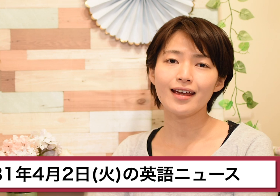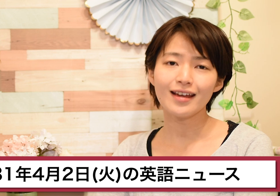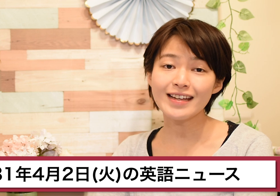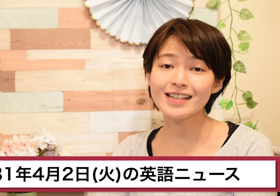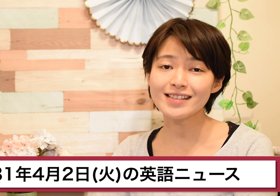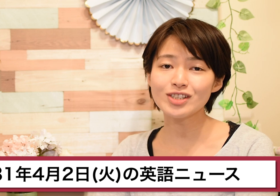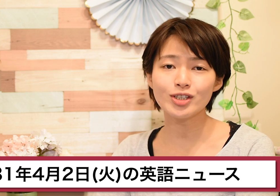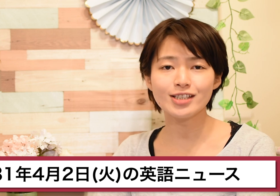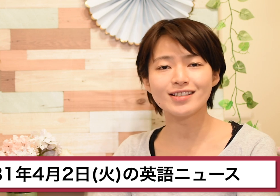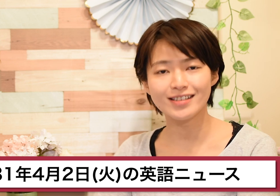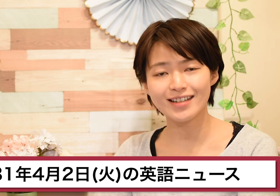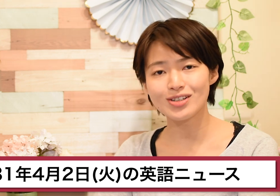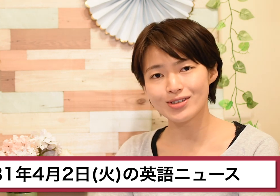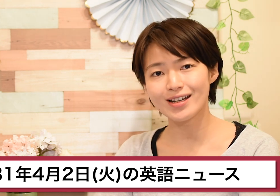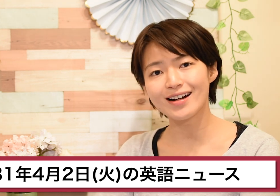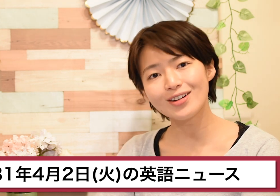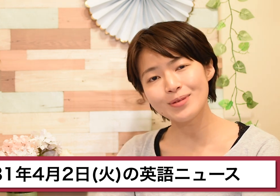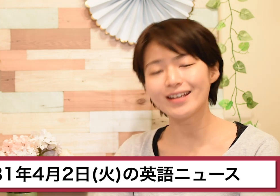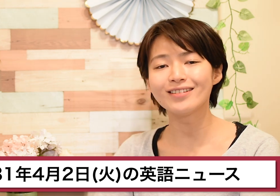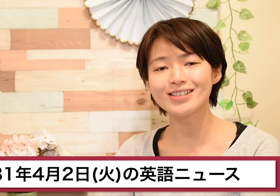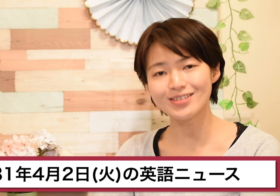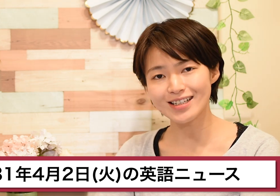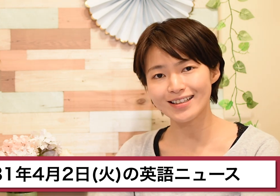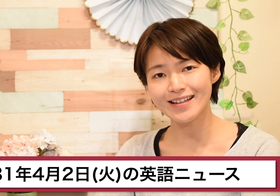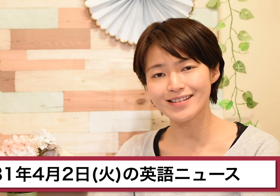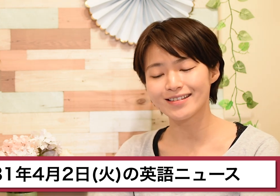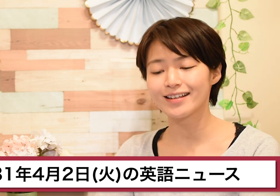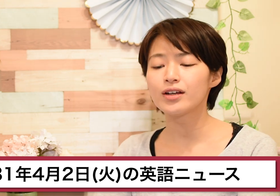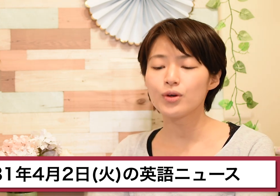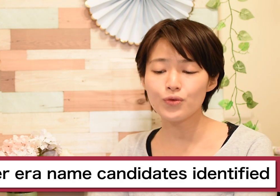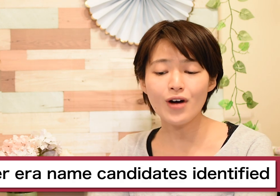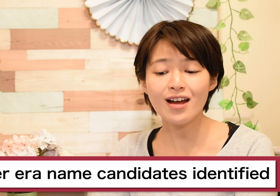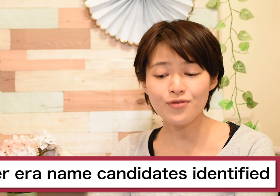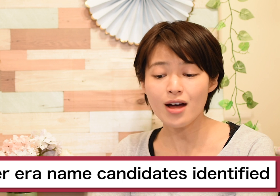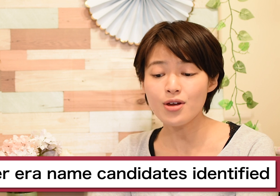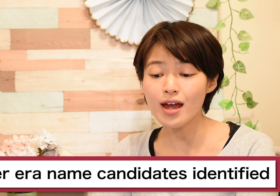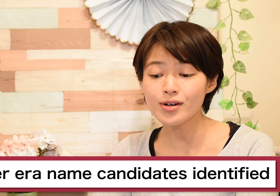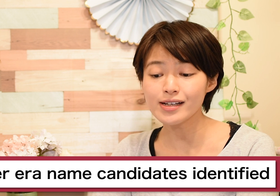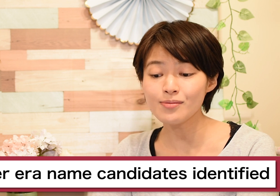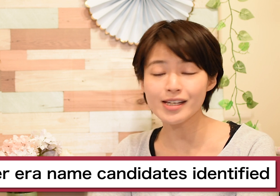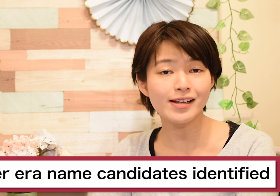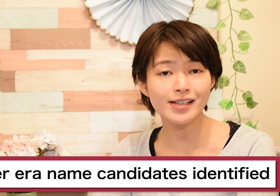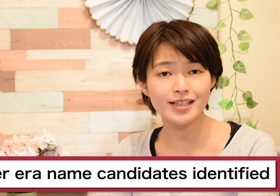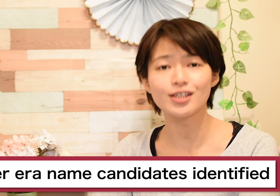平成31年4月2日火曜日英語ニースの時間です5 other era name candidates